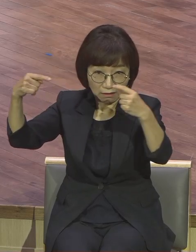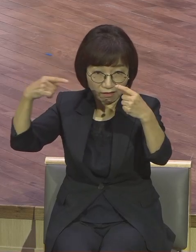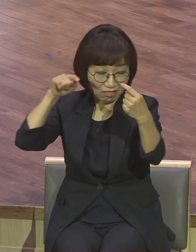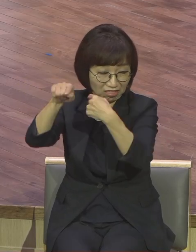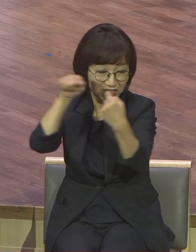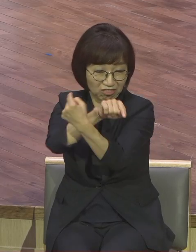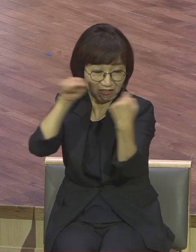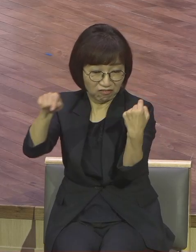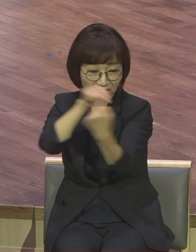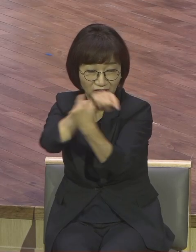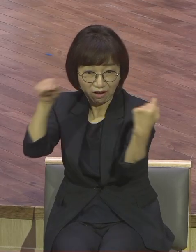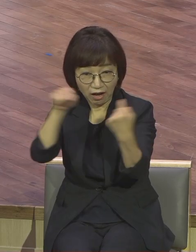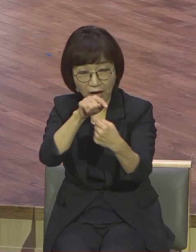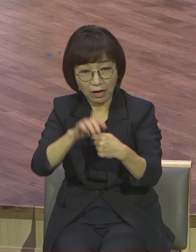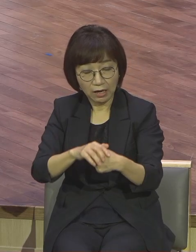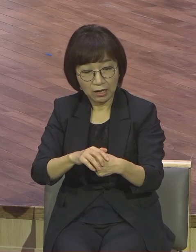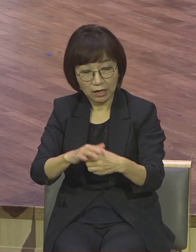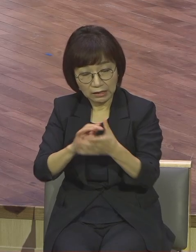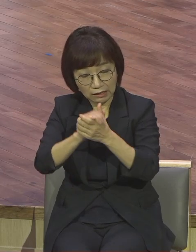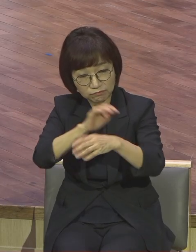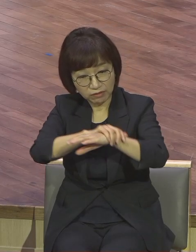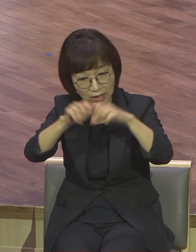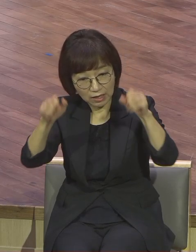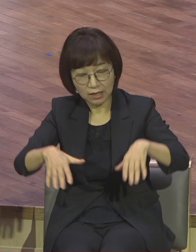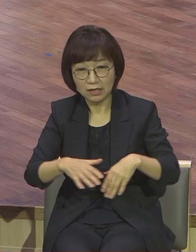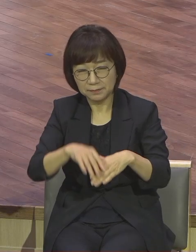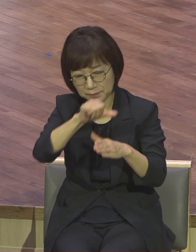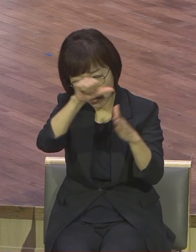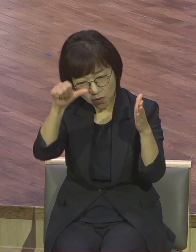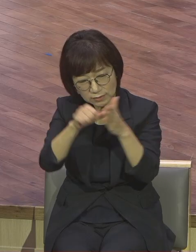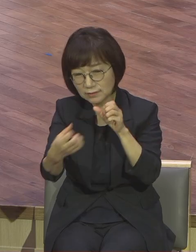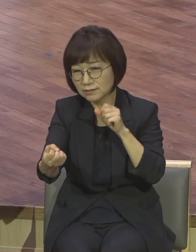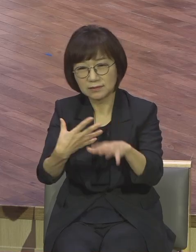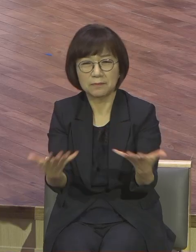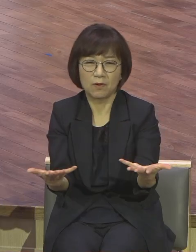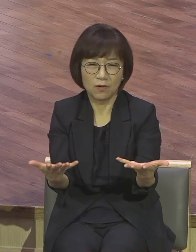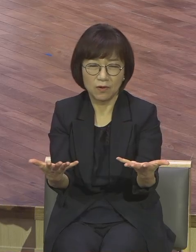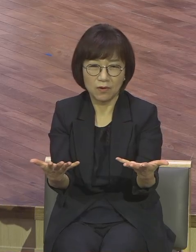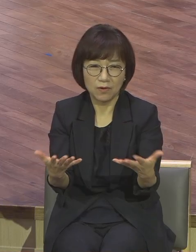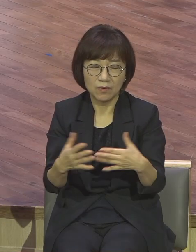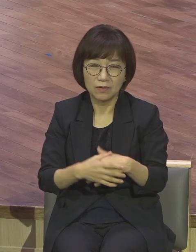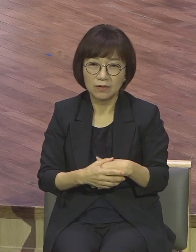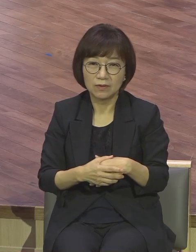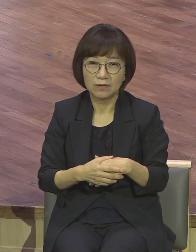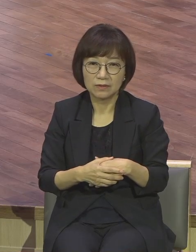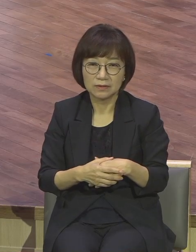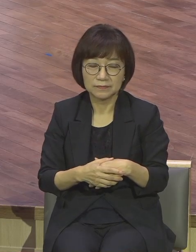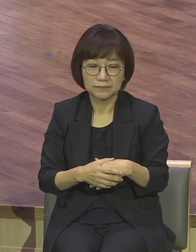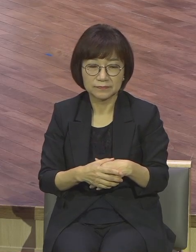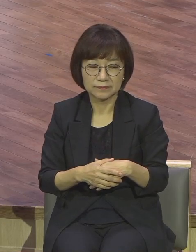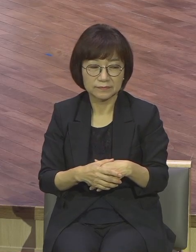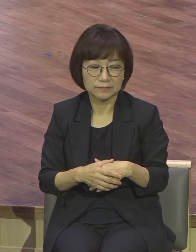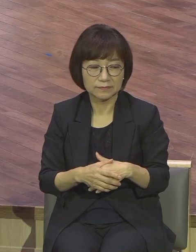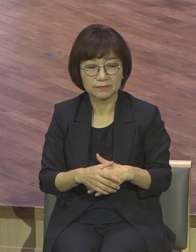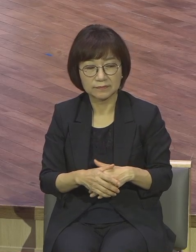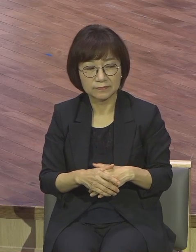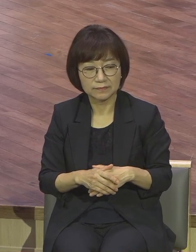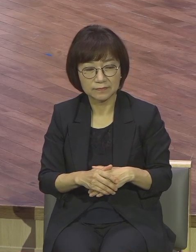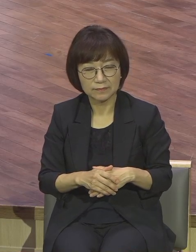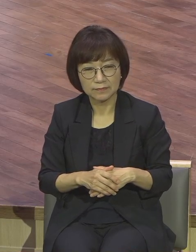많아요 평생 다니면서 응답 하나도 못 받아 맨날 거짓거짓 살아 맨날 빌빌해 맨날 어둡게